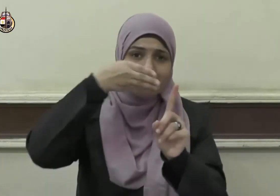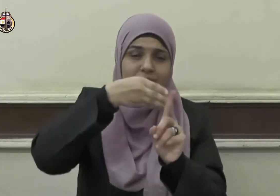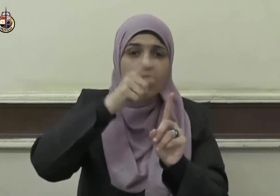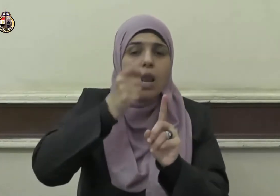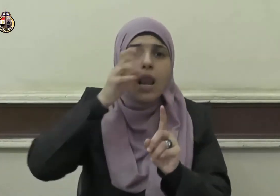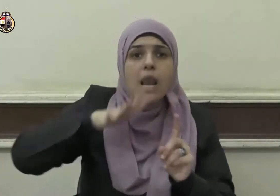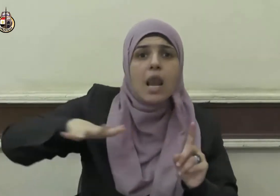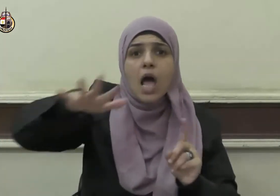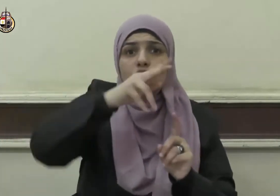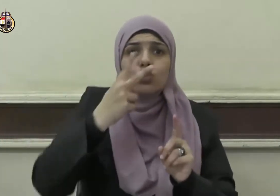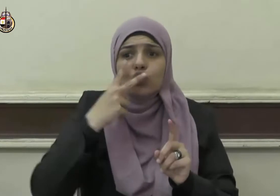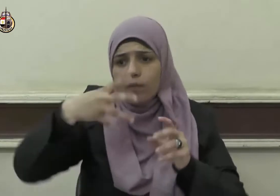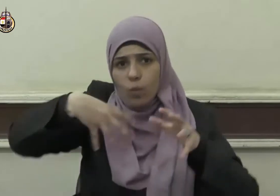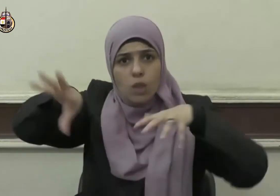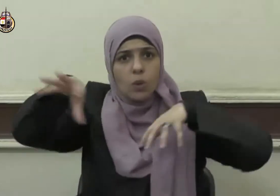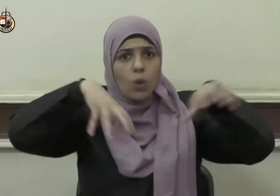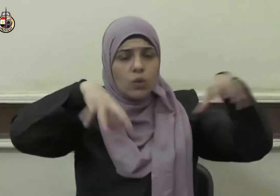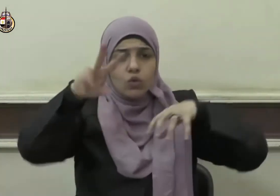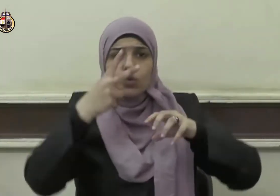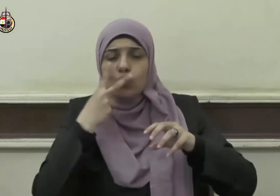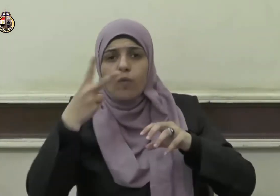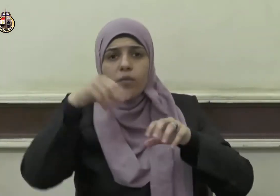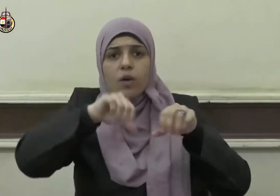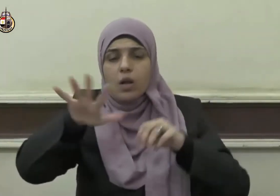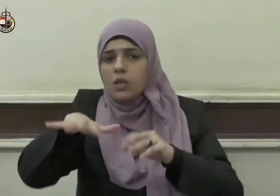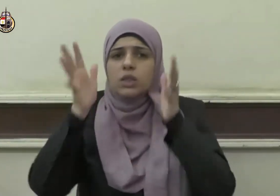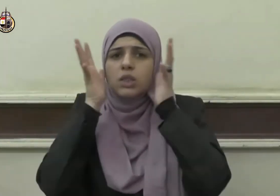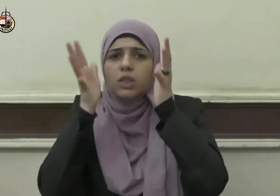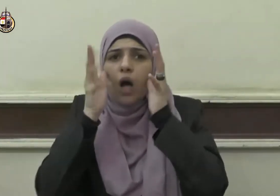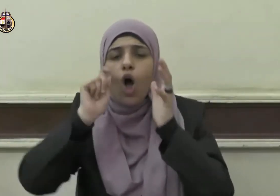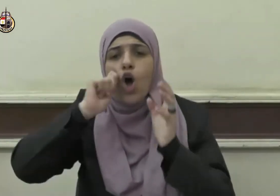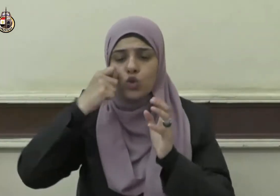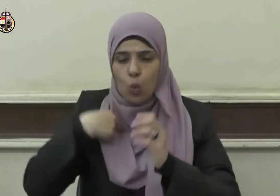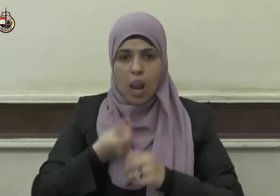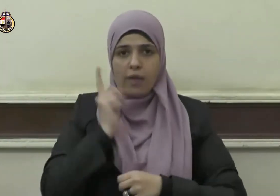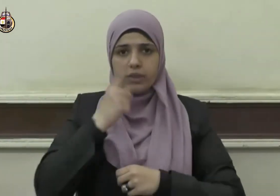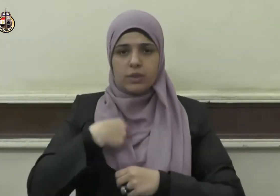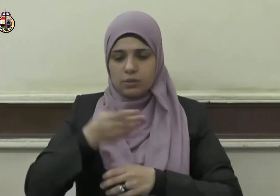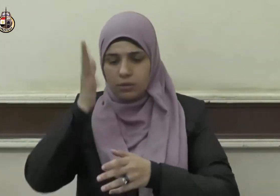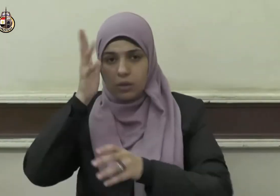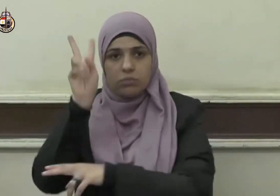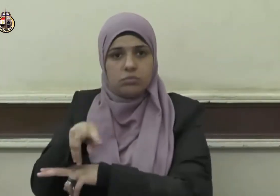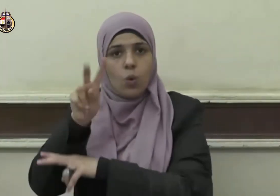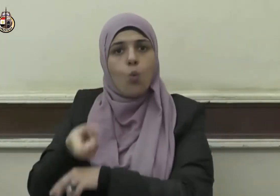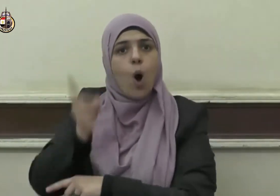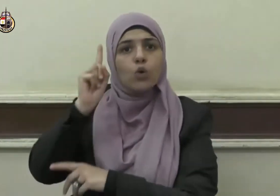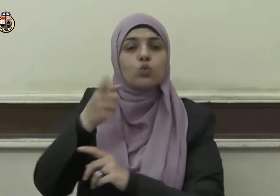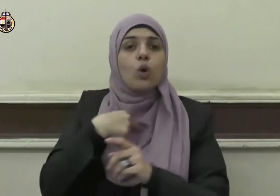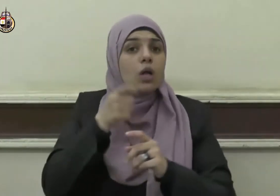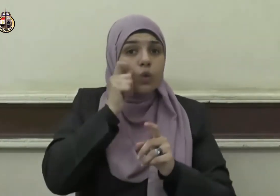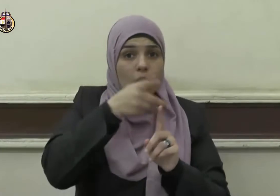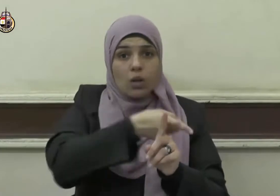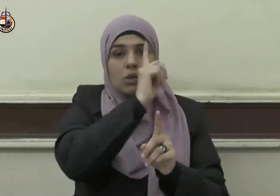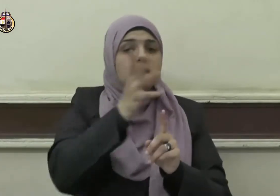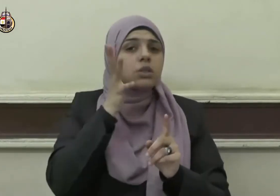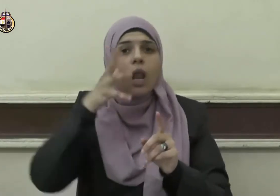أوزاع متفرقون يصل الرجل لنفسه ويصل الرجل فيصلي بصلاته الرهد